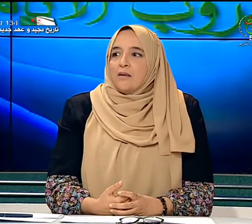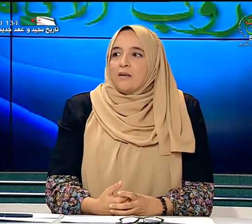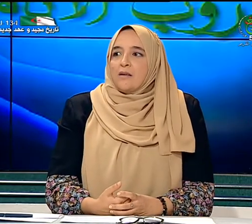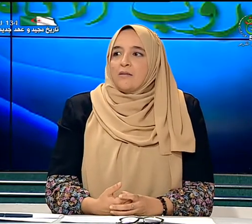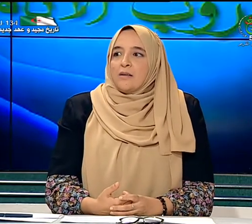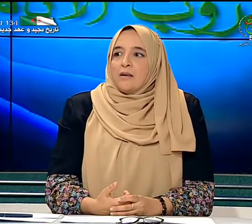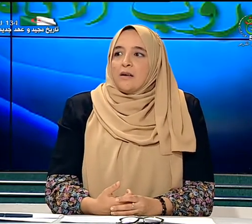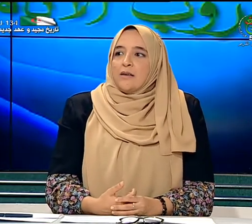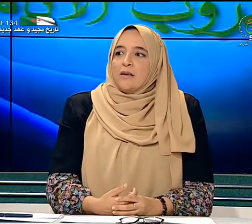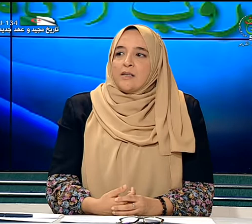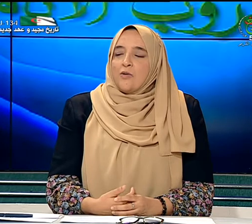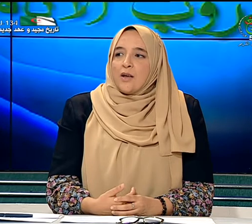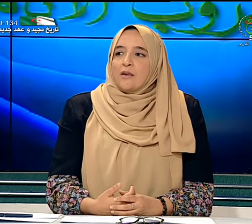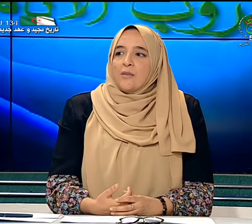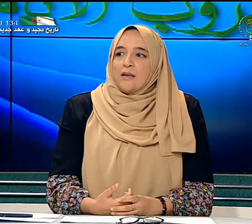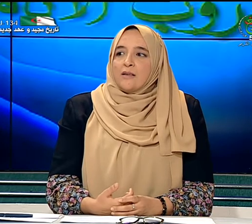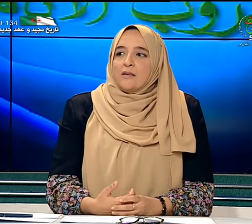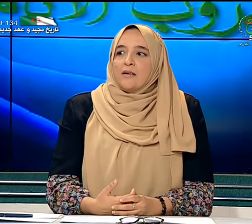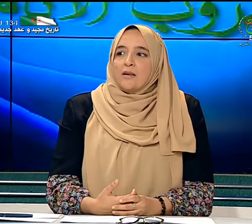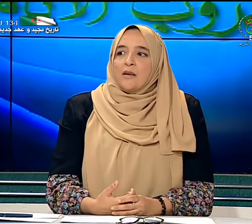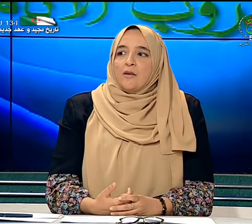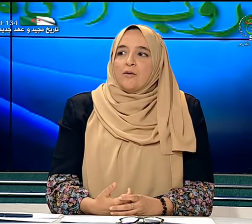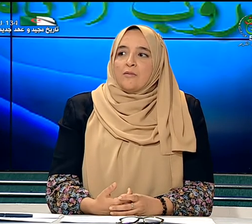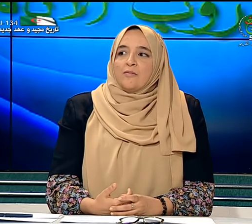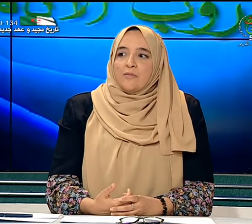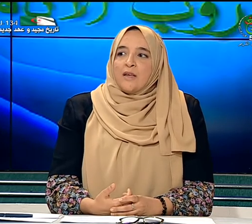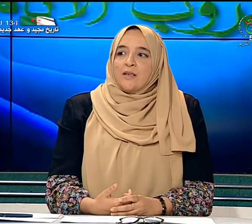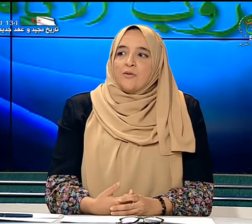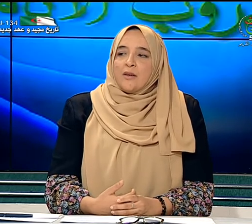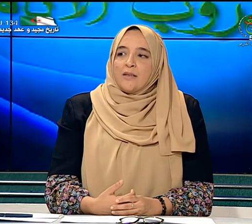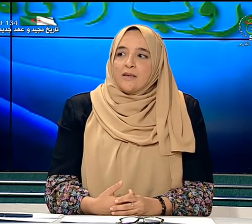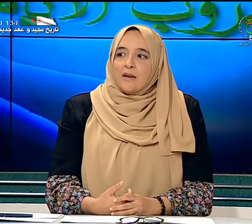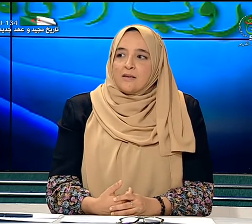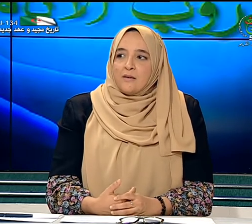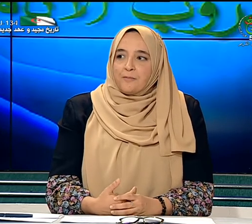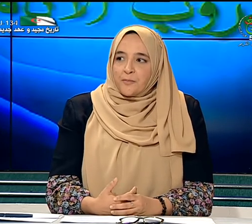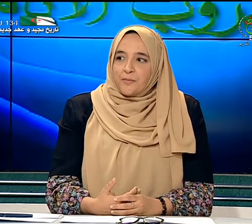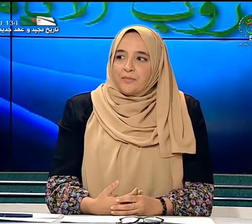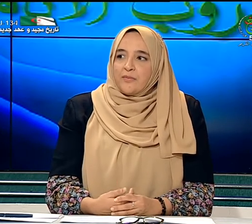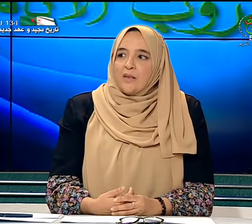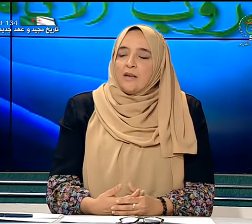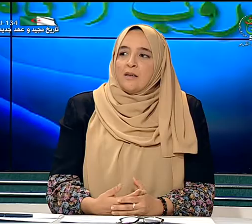يعني ليس هناك مدارس ليس هناك مدارس خاصة لكن